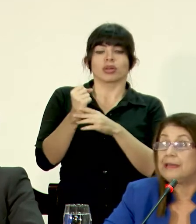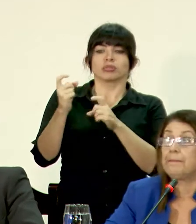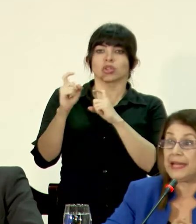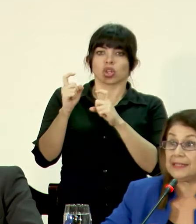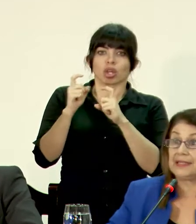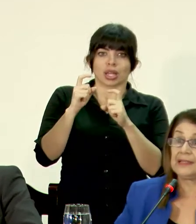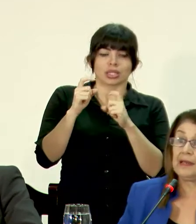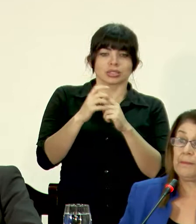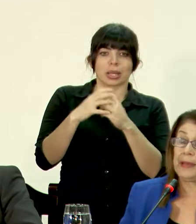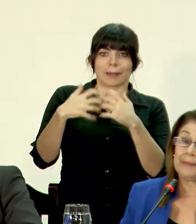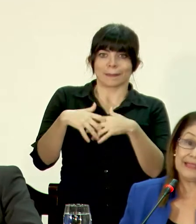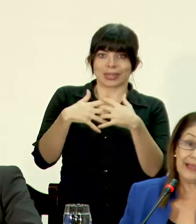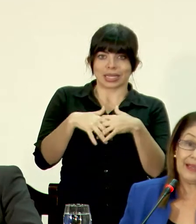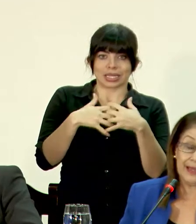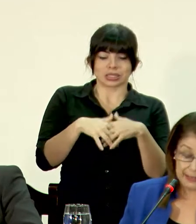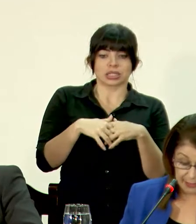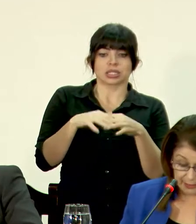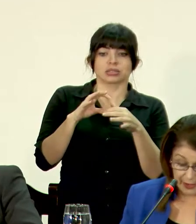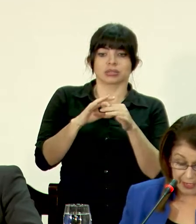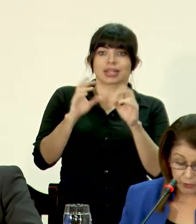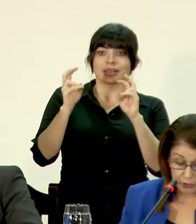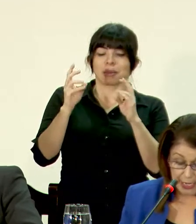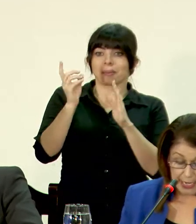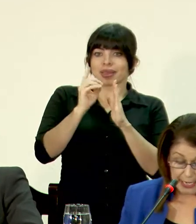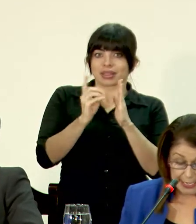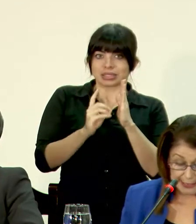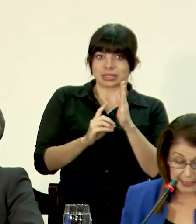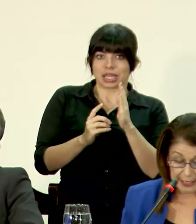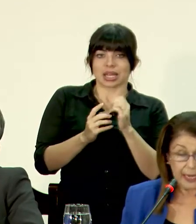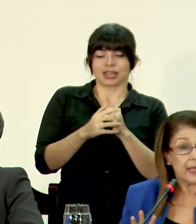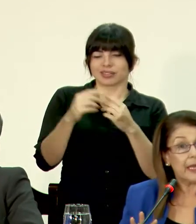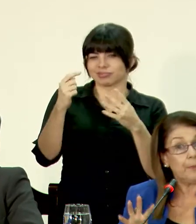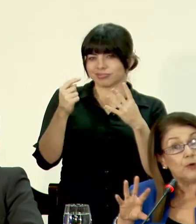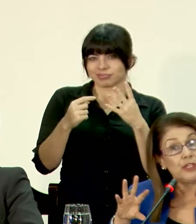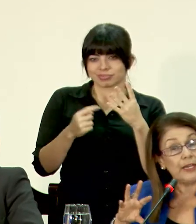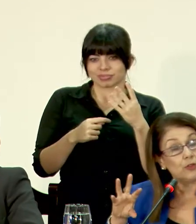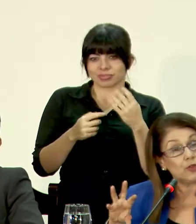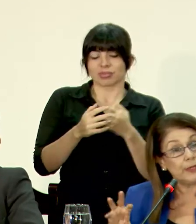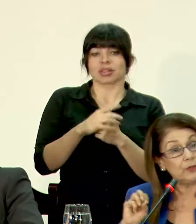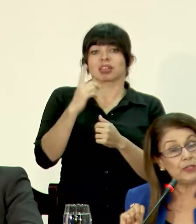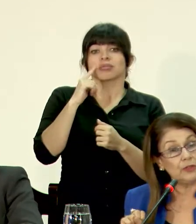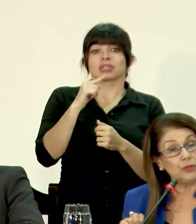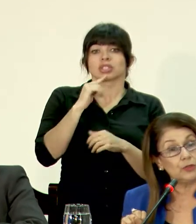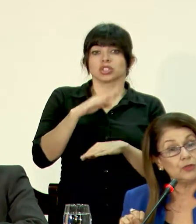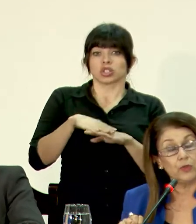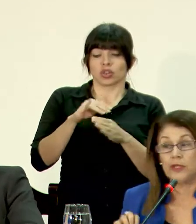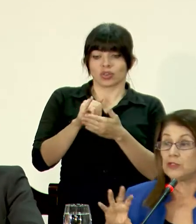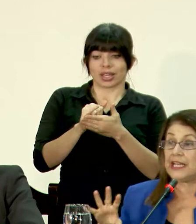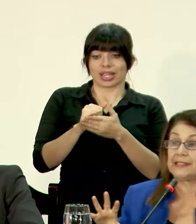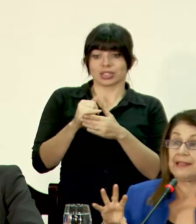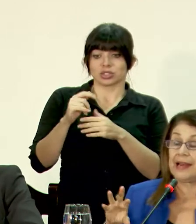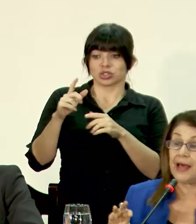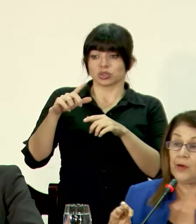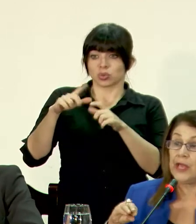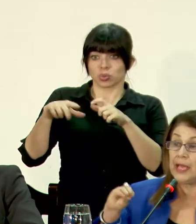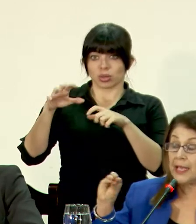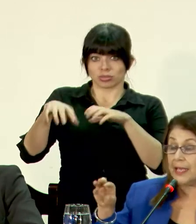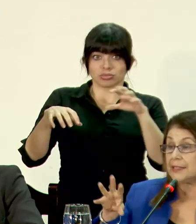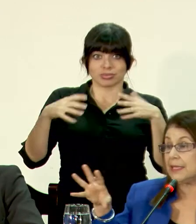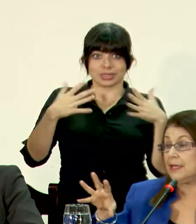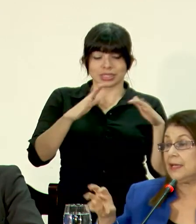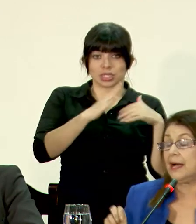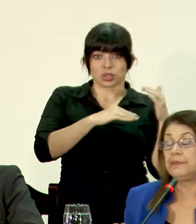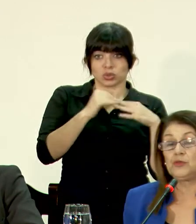donaciones de empresas en materia de diseños, etcétera. Que, por cierto, sobre estos centros construidos se ha señalado